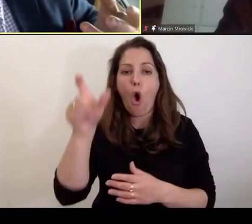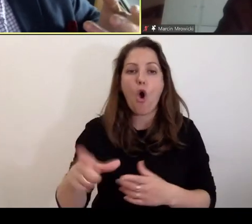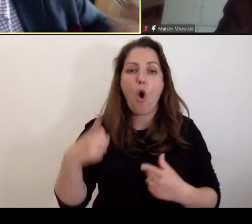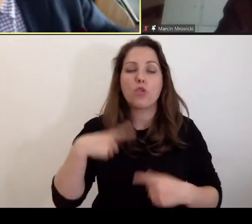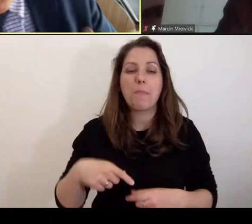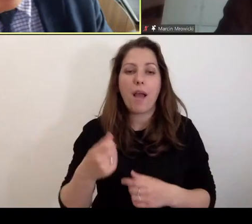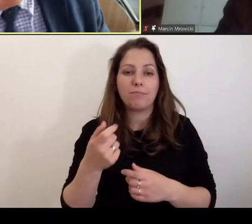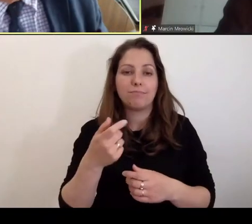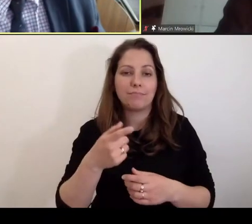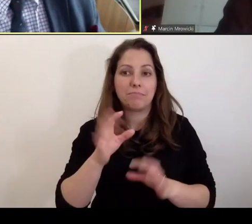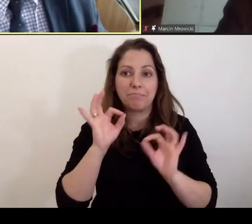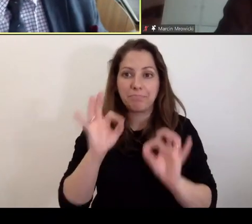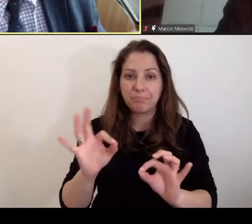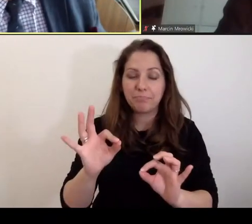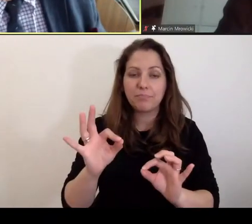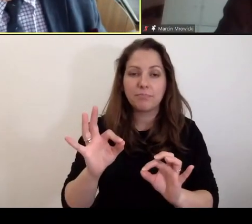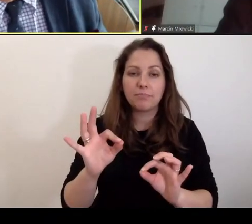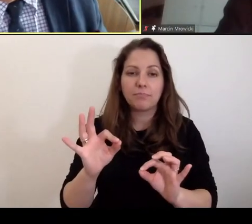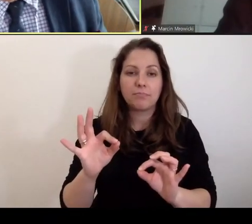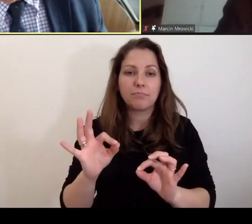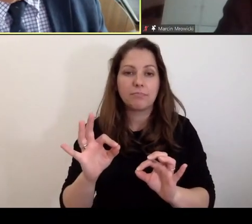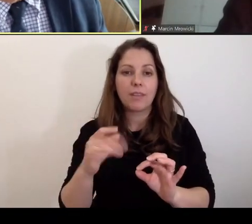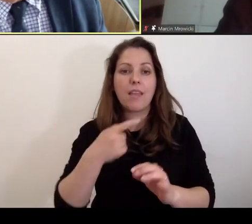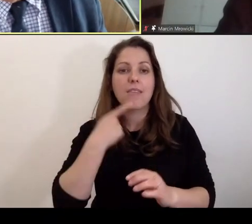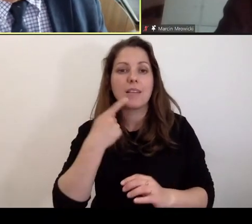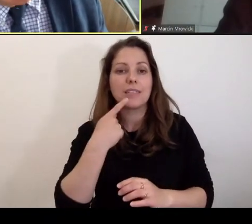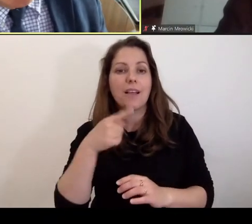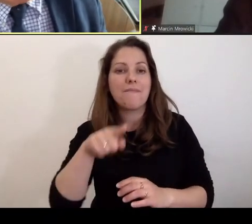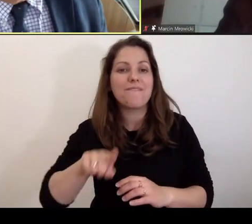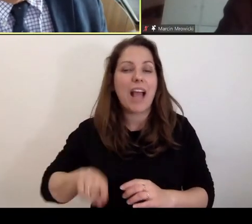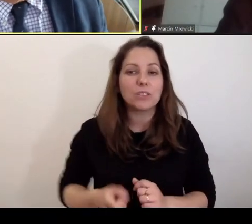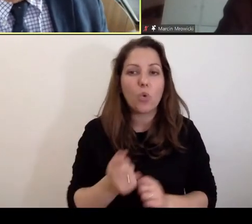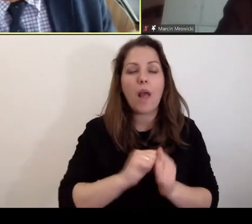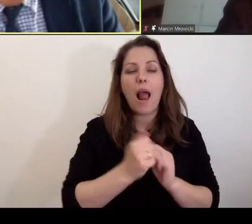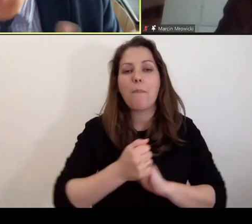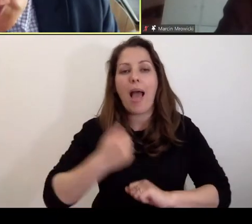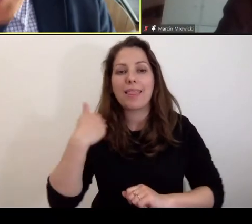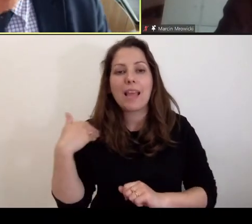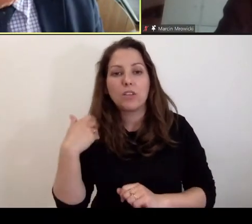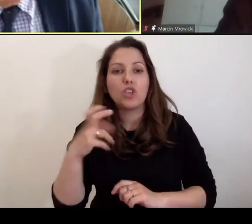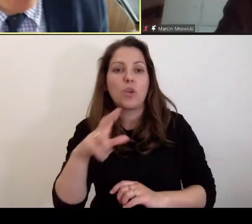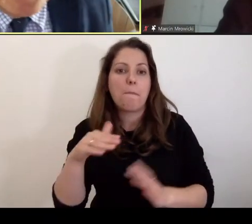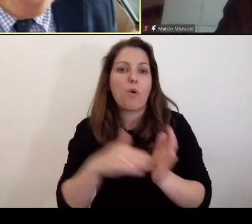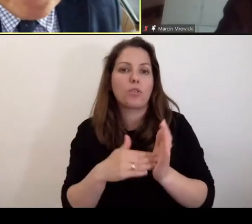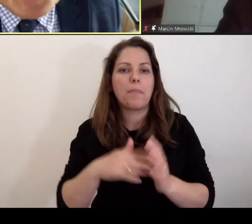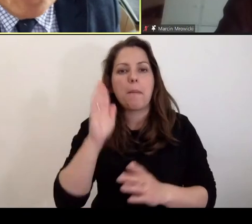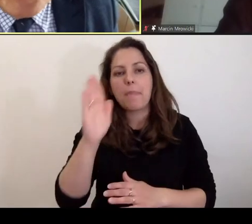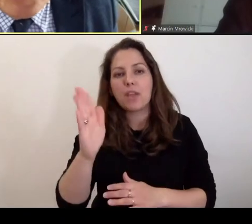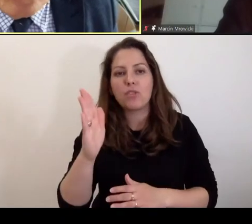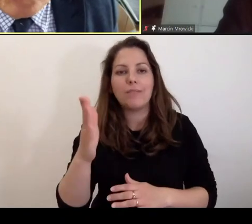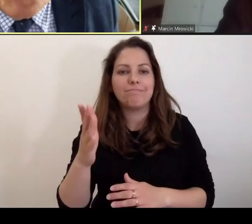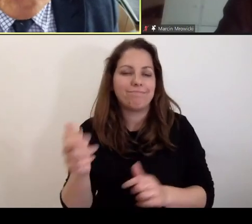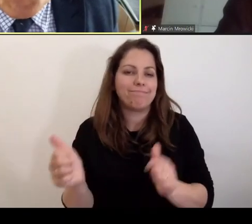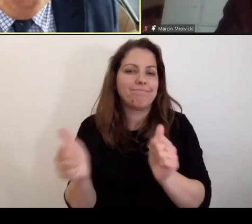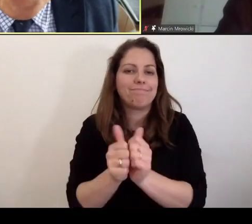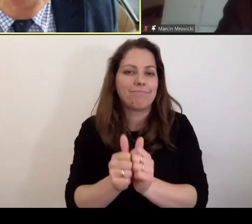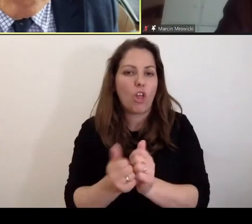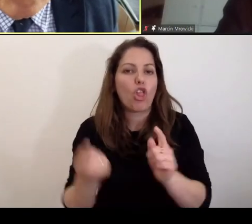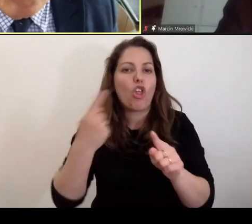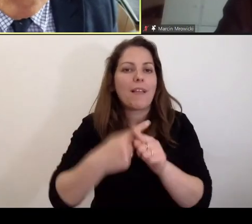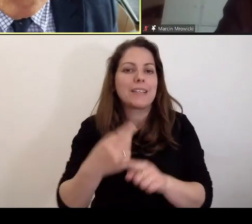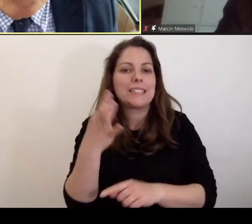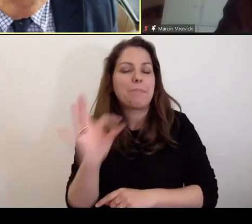sposób wystarczający włada językiem francuskim czy angielskim, czy też potrzebne będzie zapewnienie dodatkowego